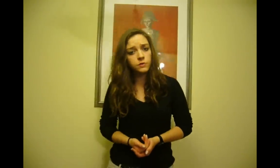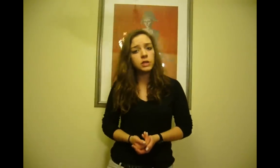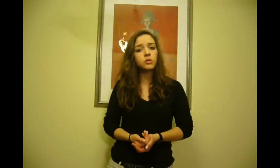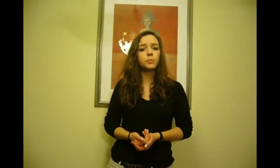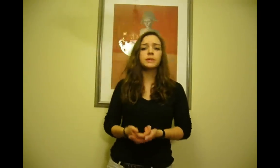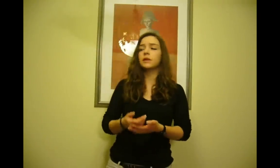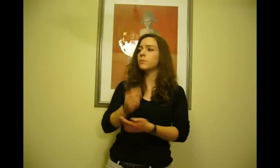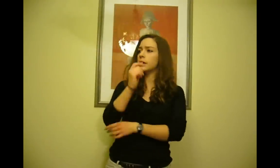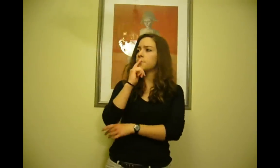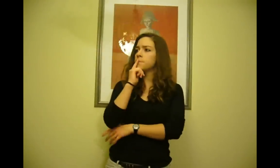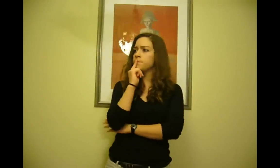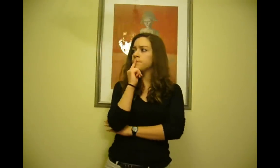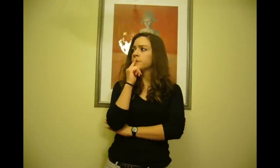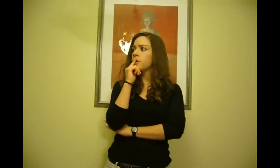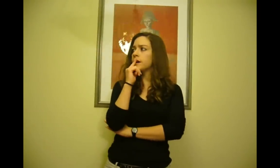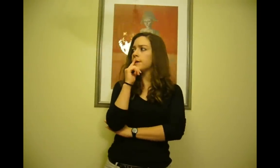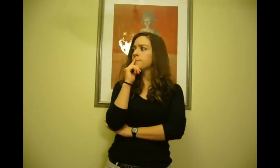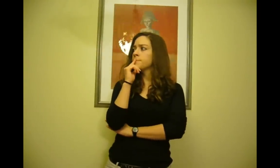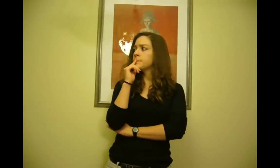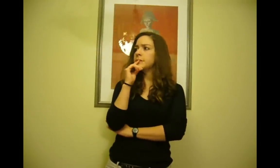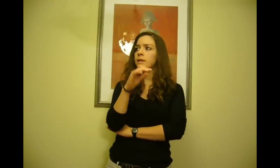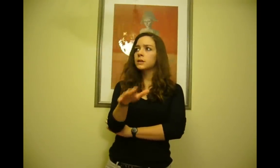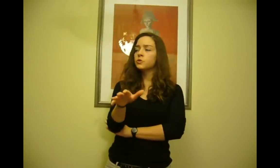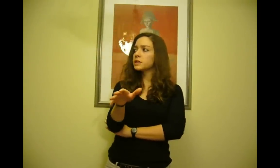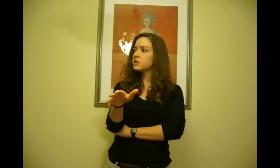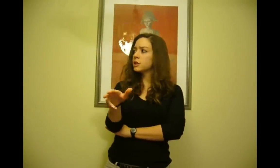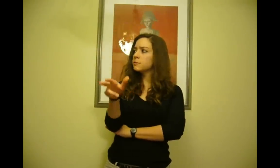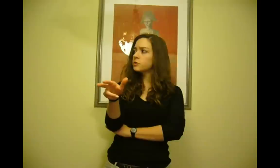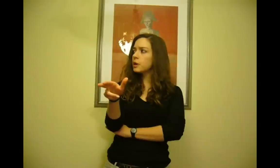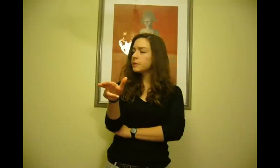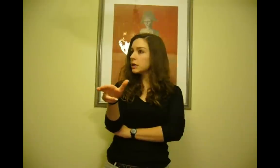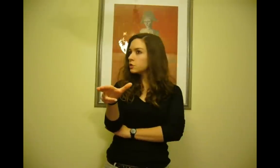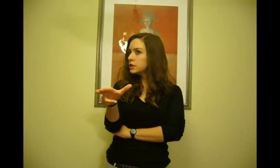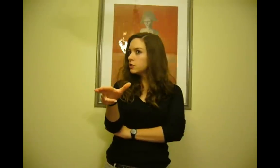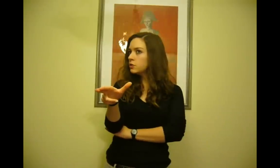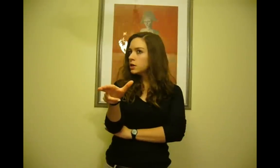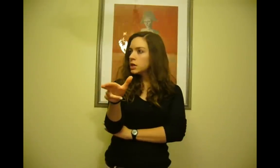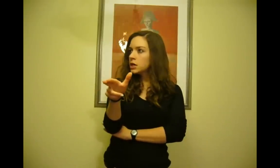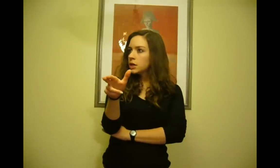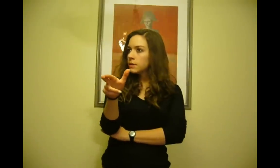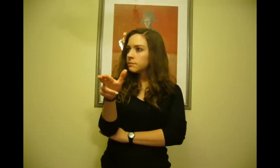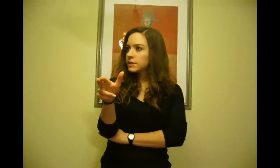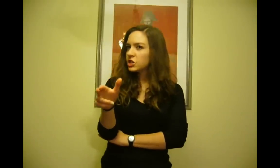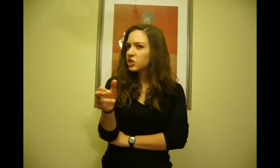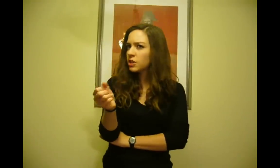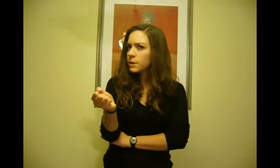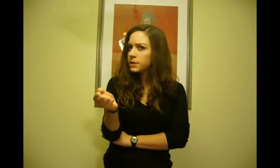investigadores que pensaram bem. Ok, sim, ele era de super resistente, mas vamos lá pensar num sítio que seja extremamente